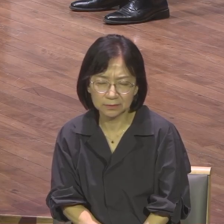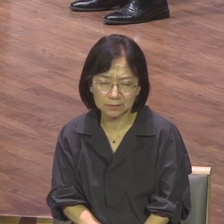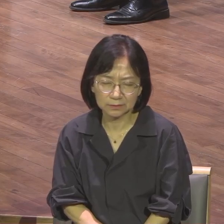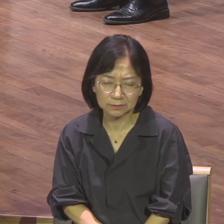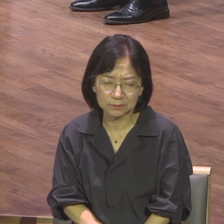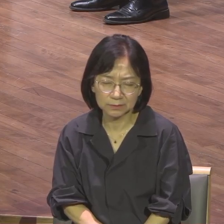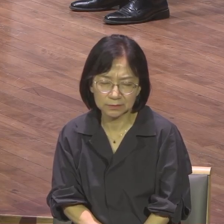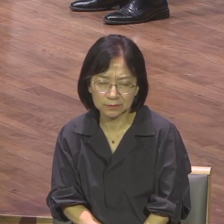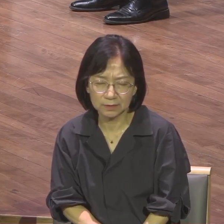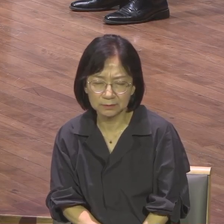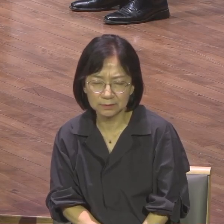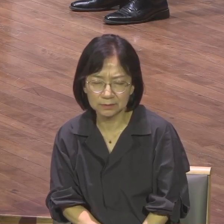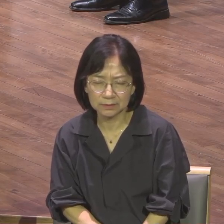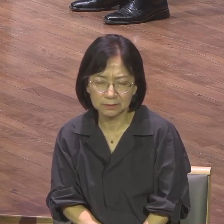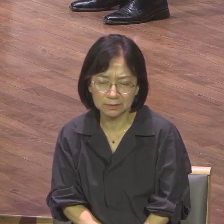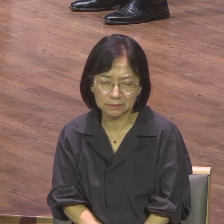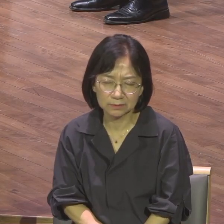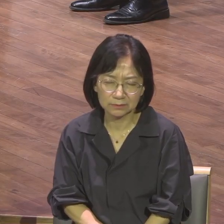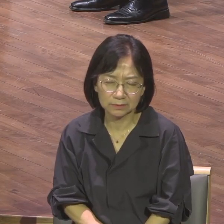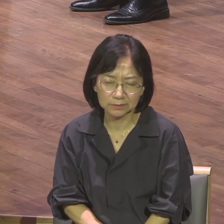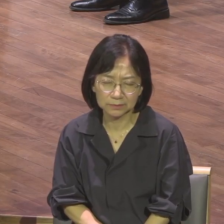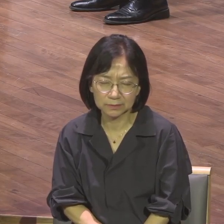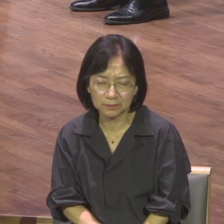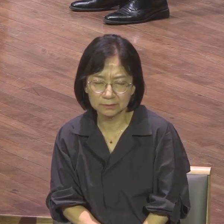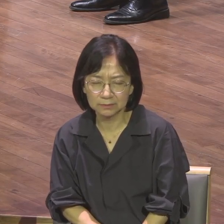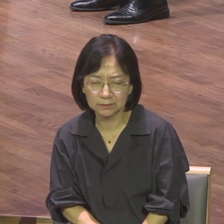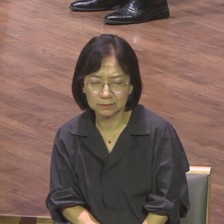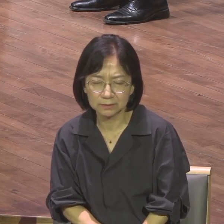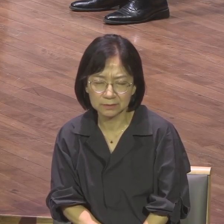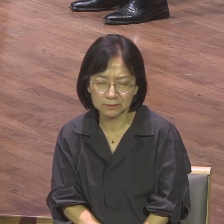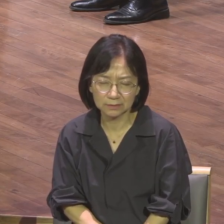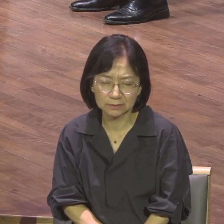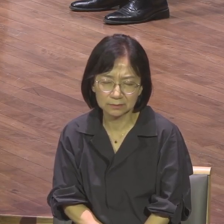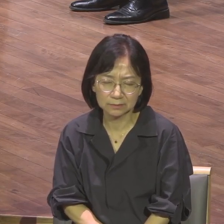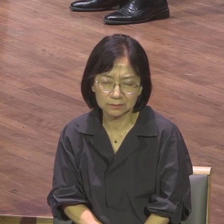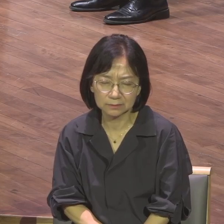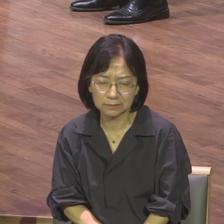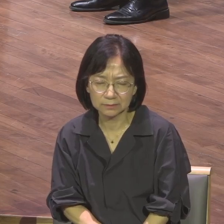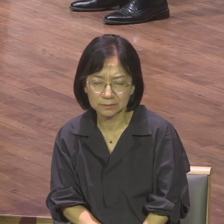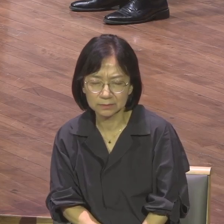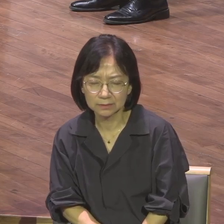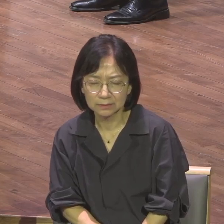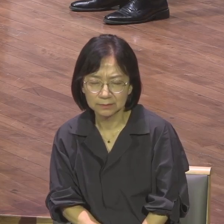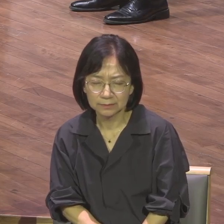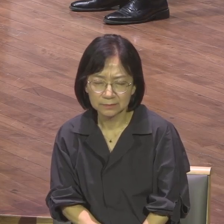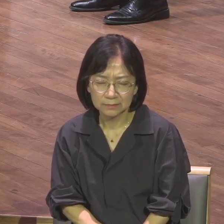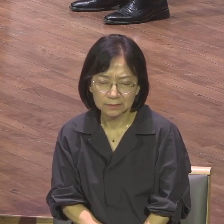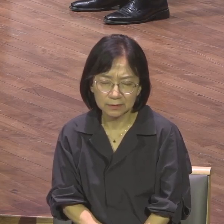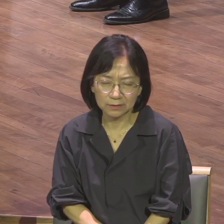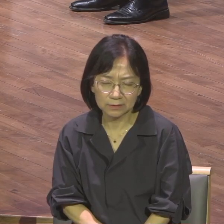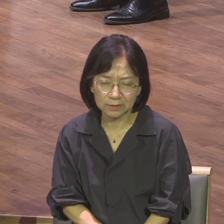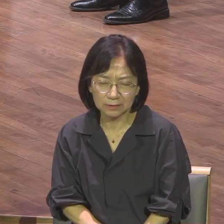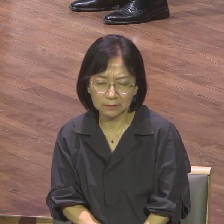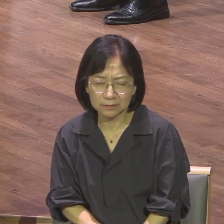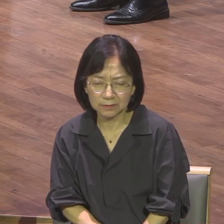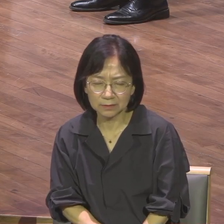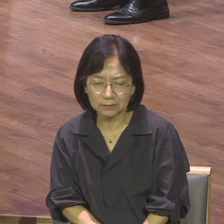암환자들 중증환자들이 너무나 많이 있습니다 그 질병을 주님께서 불쌍이 읽어주시옵소서 질병에 살아남지 않게 하시고